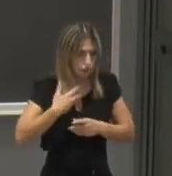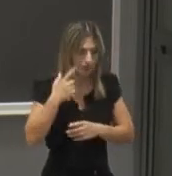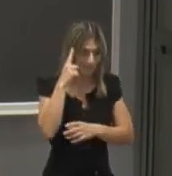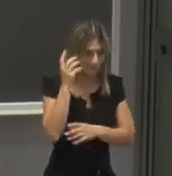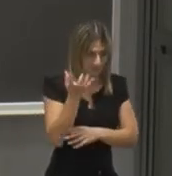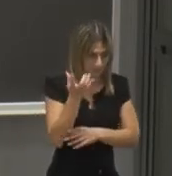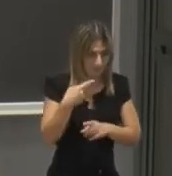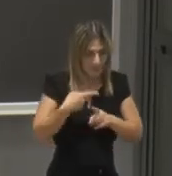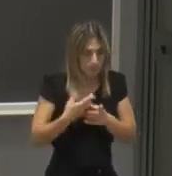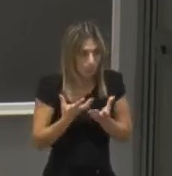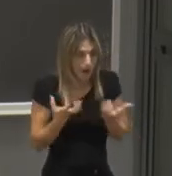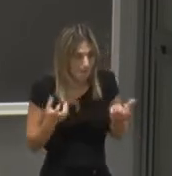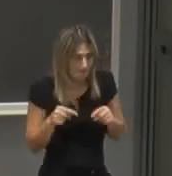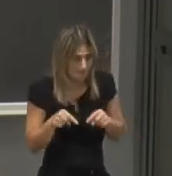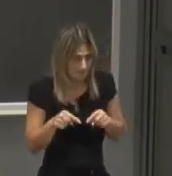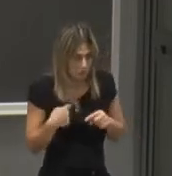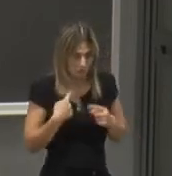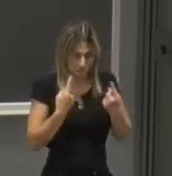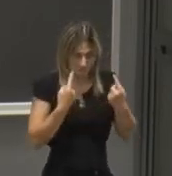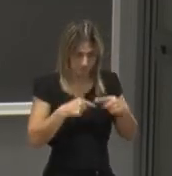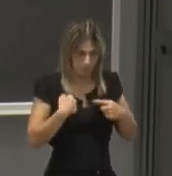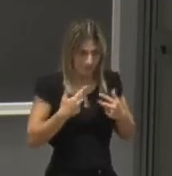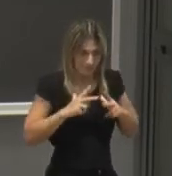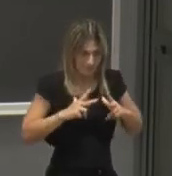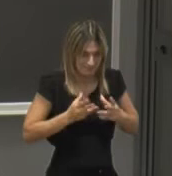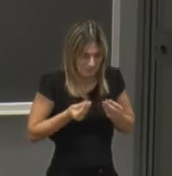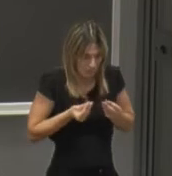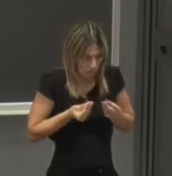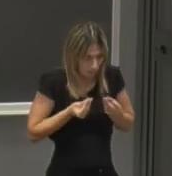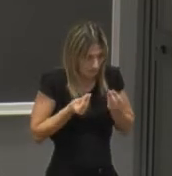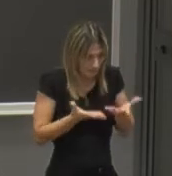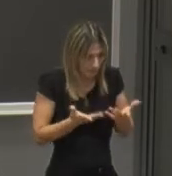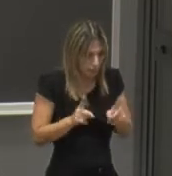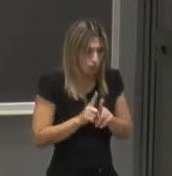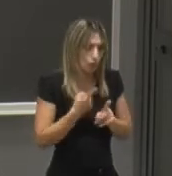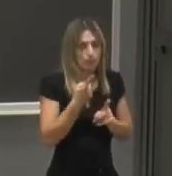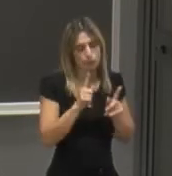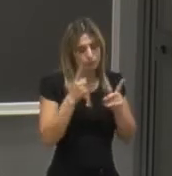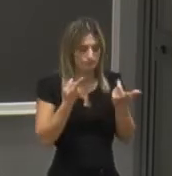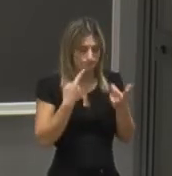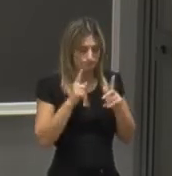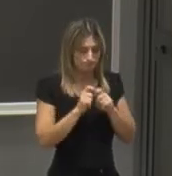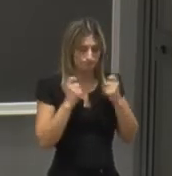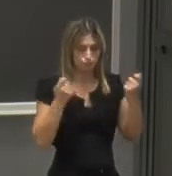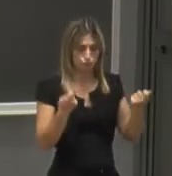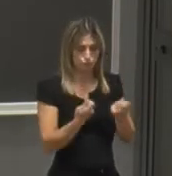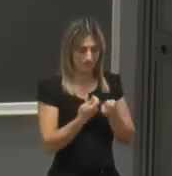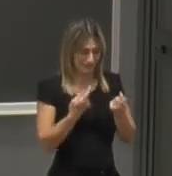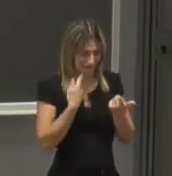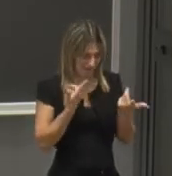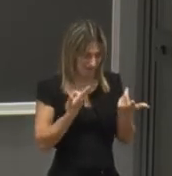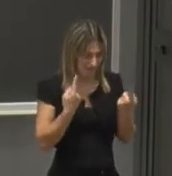applicazioni quindi con questo spero di avervi dato un quadro per così dire